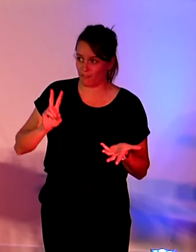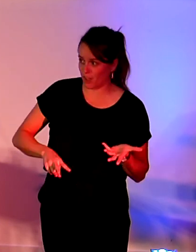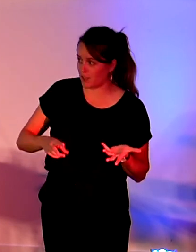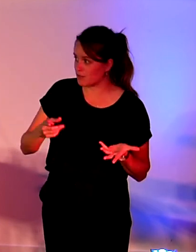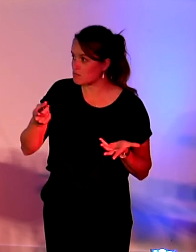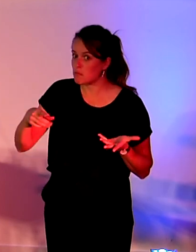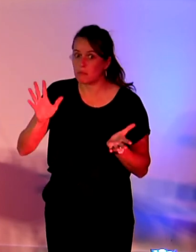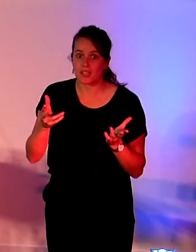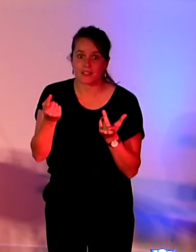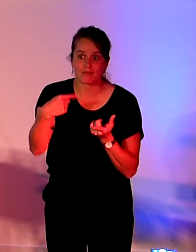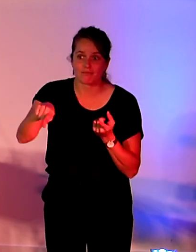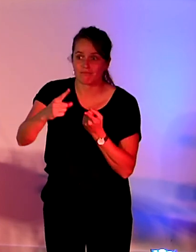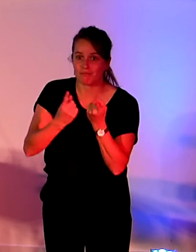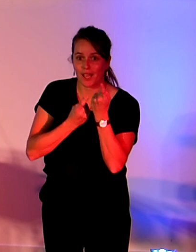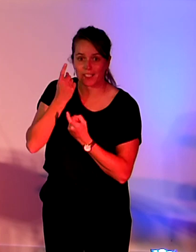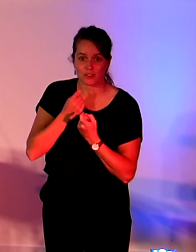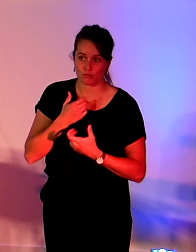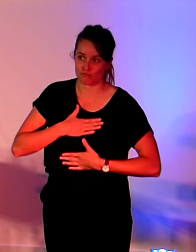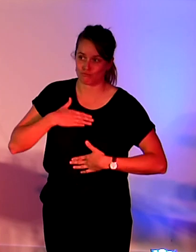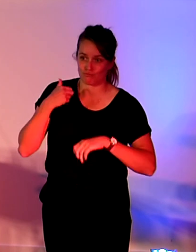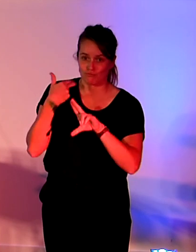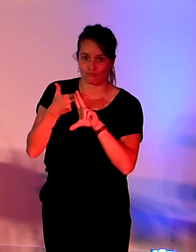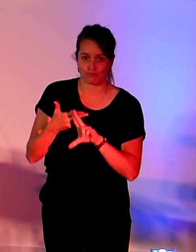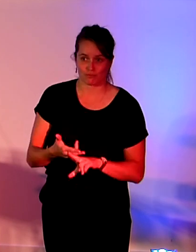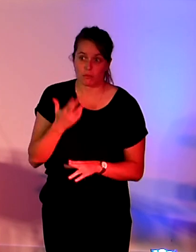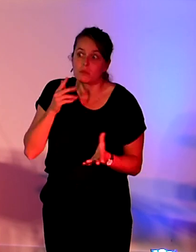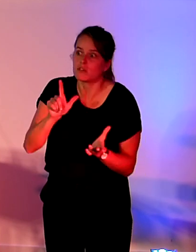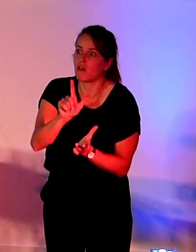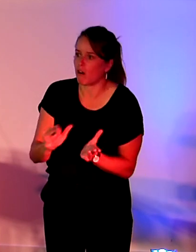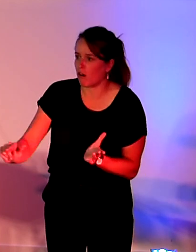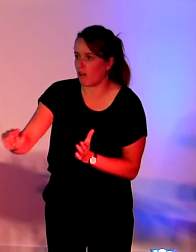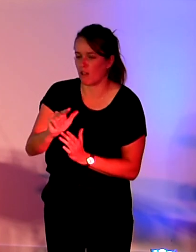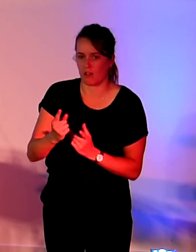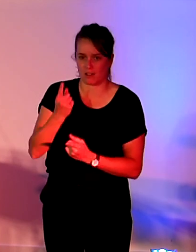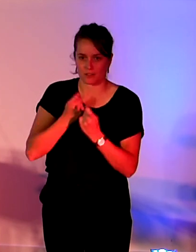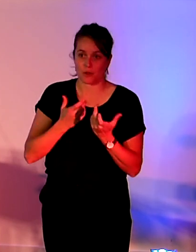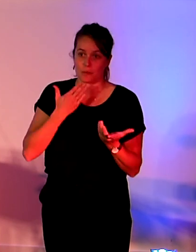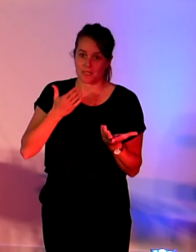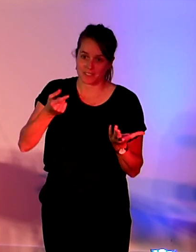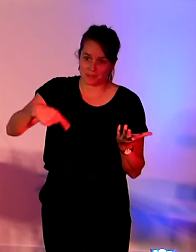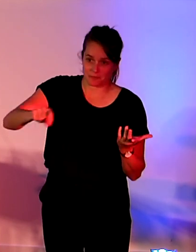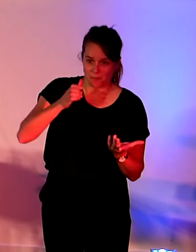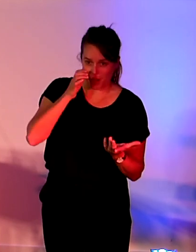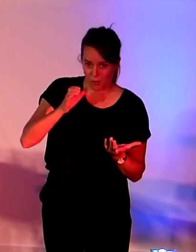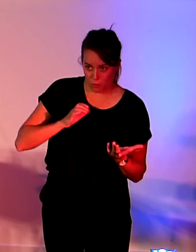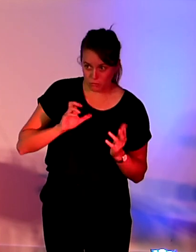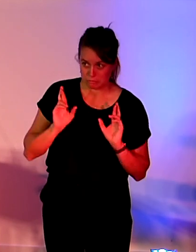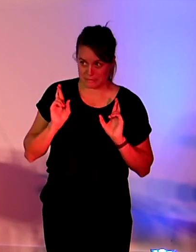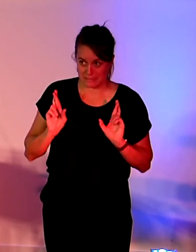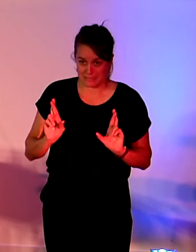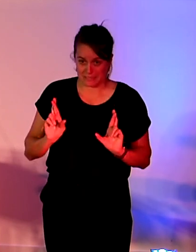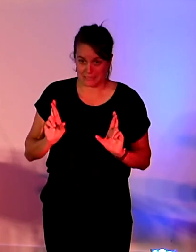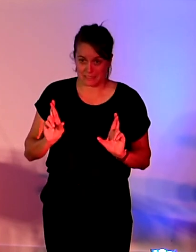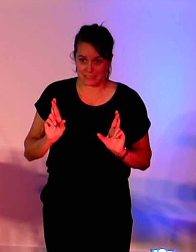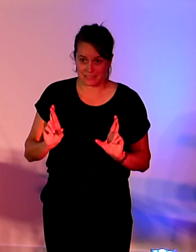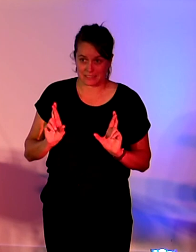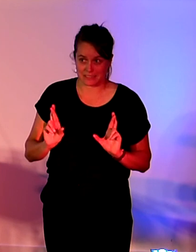prendre des questions si jamais il y en a. Et je vous remercie de votre attention. J'espère que